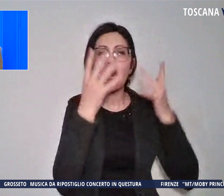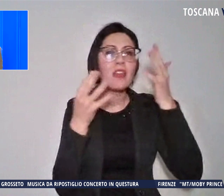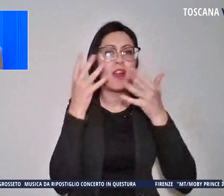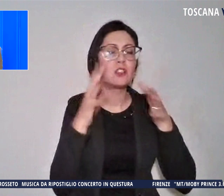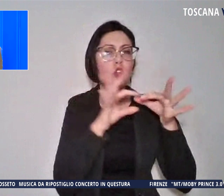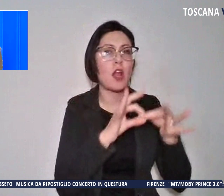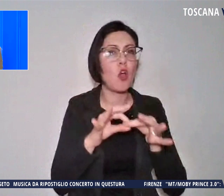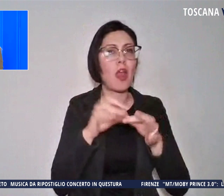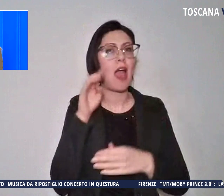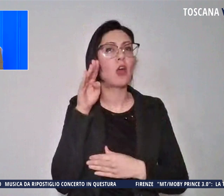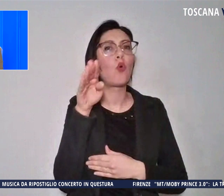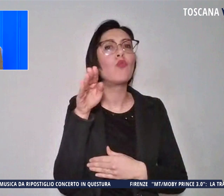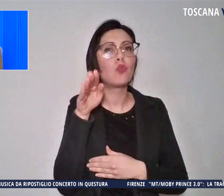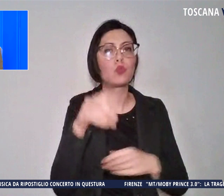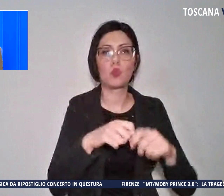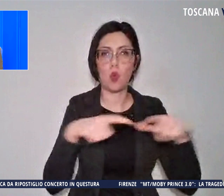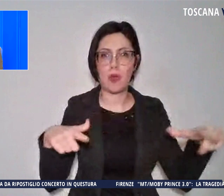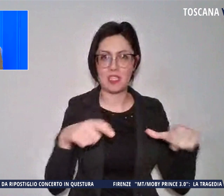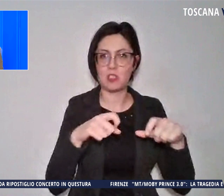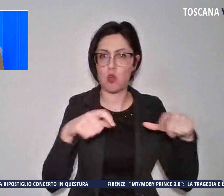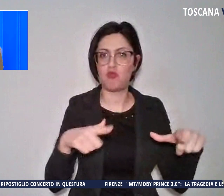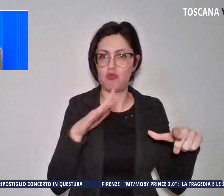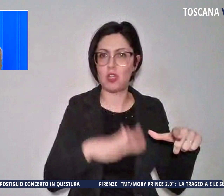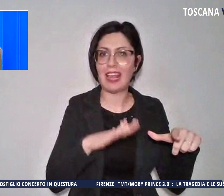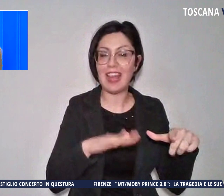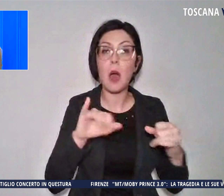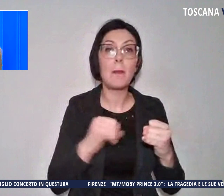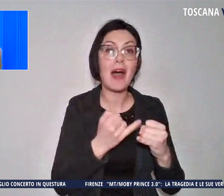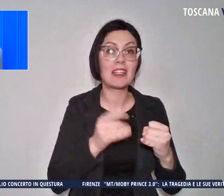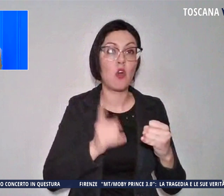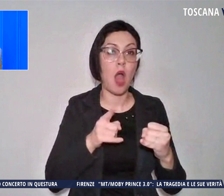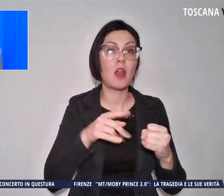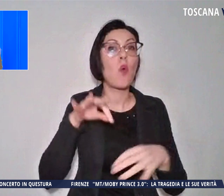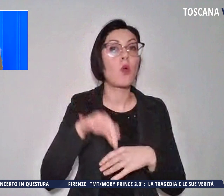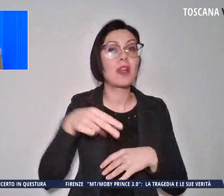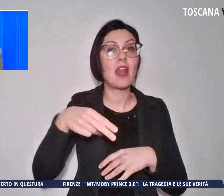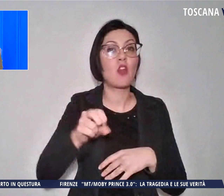urbanistico della città, in particolare del quartiere di Novoli.